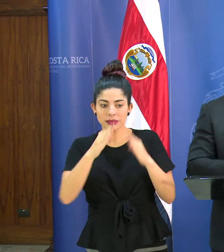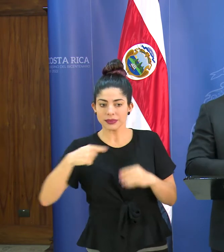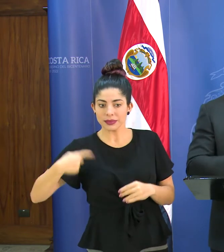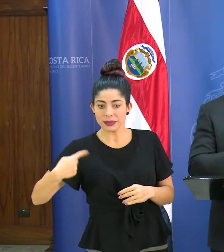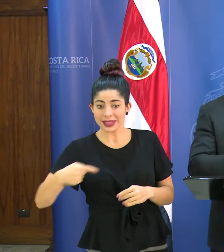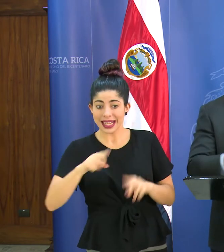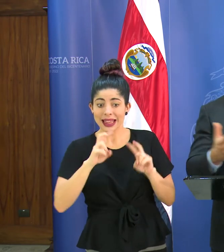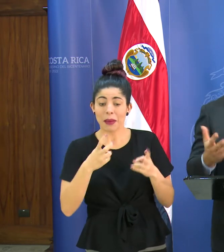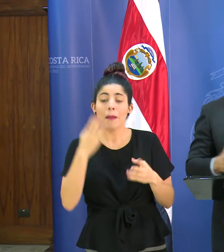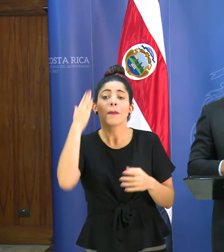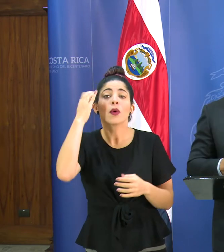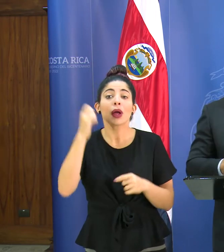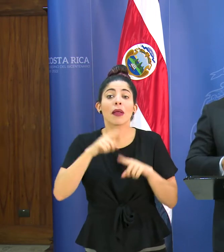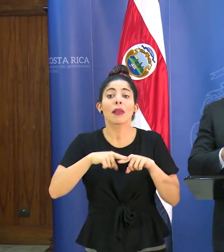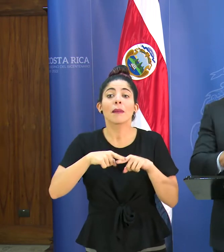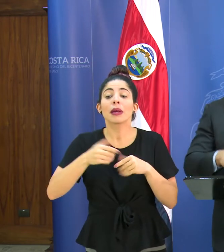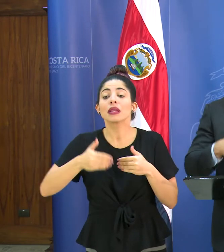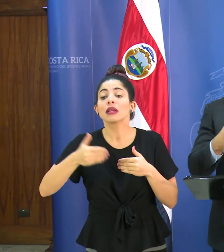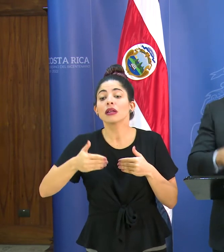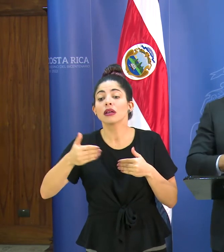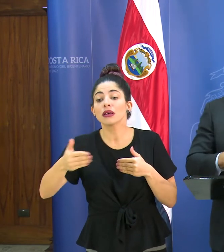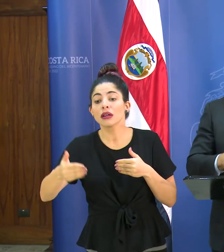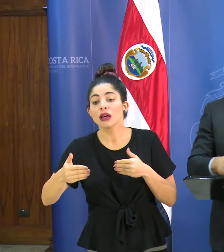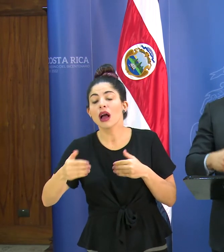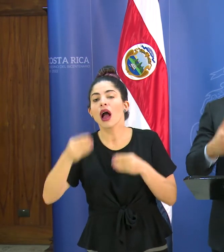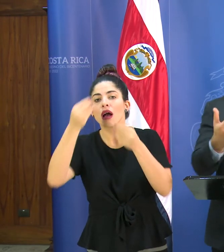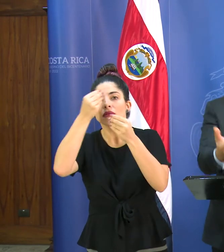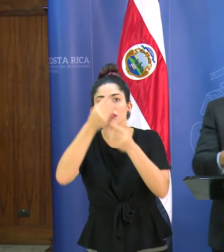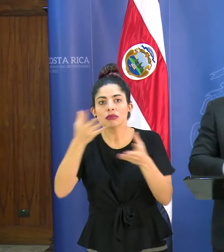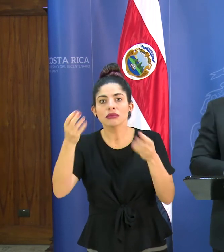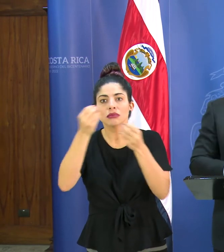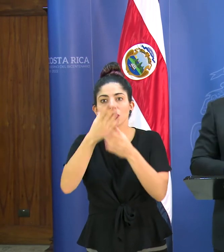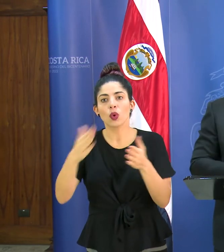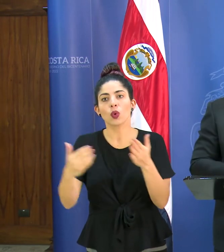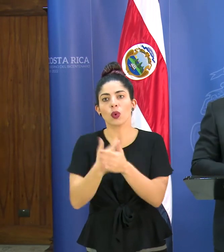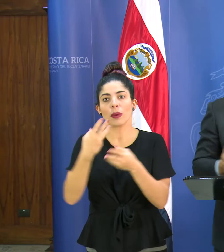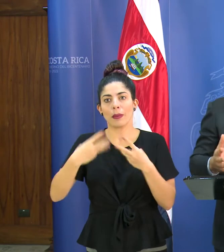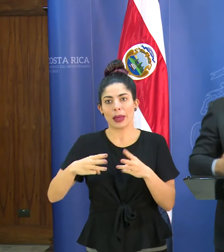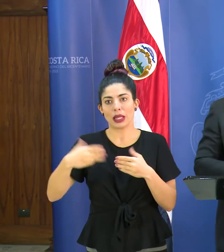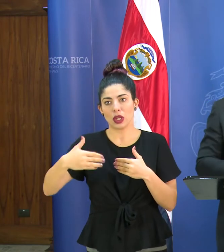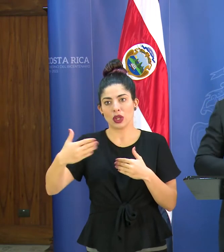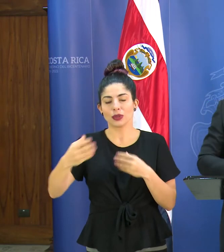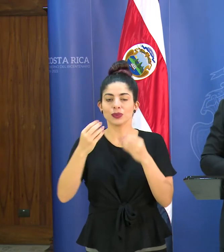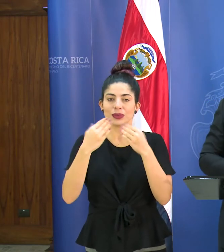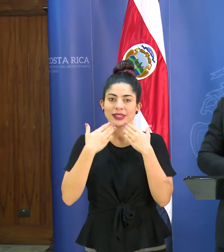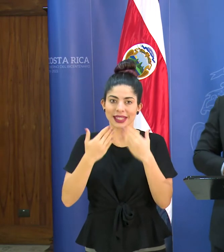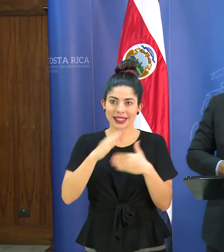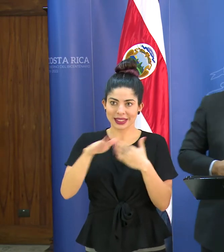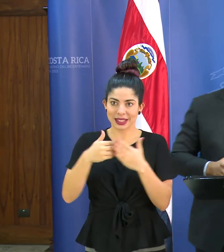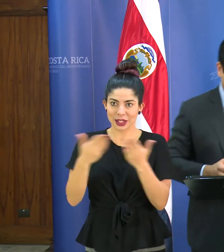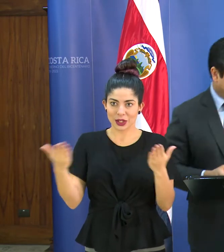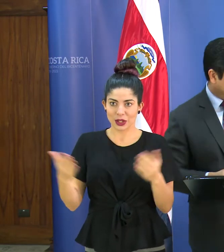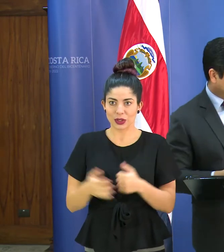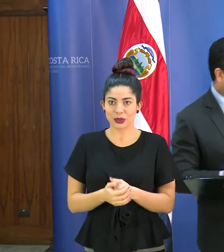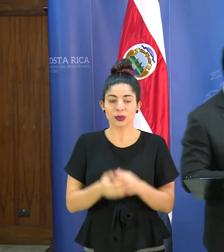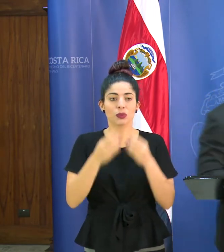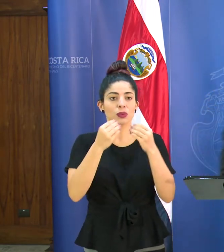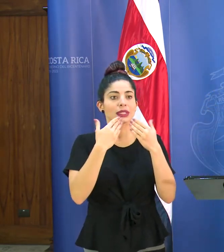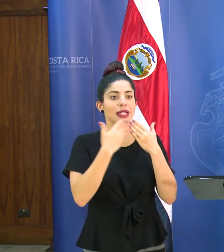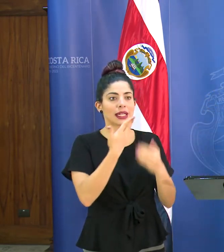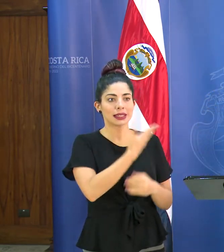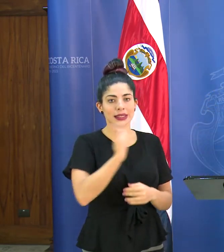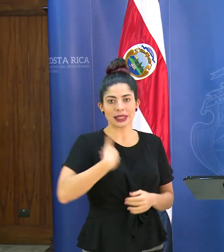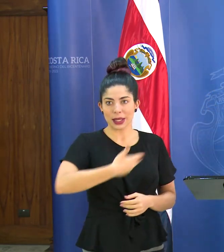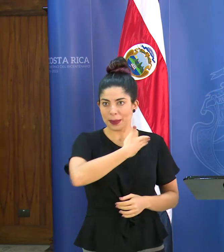porque dependiendo de su evolución se podrán anunciar nuevas medidas. Muchas gracias a todas y a todos. Muchas gracias,